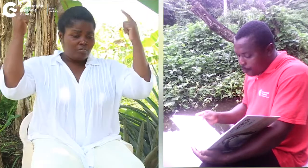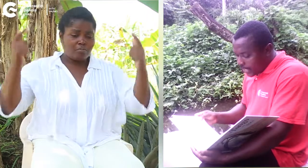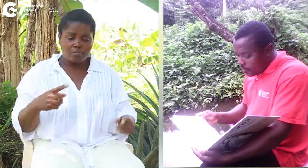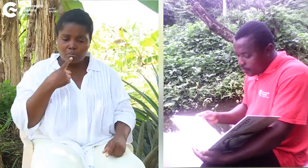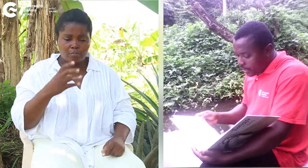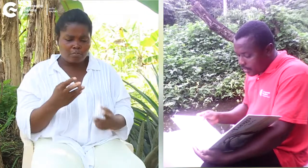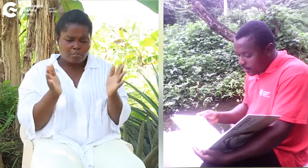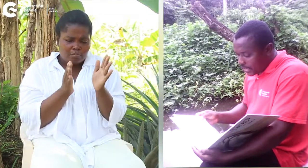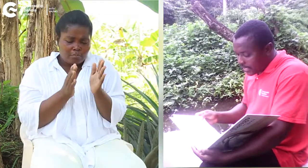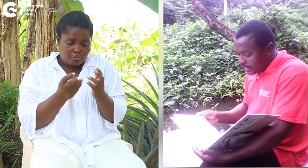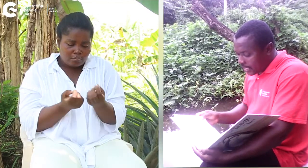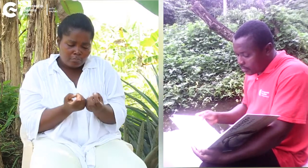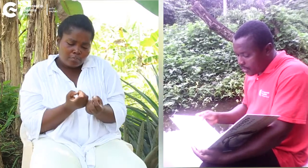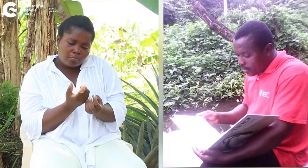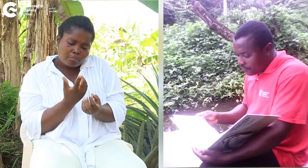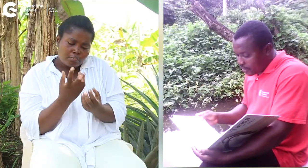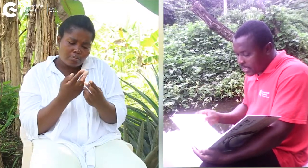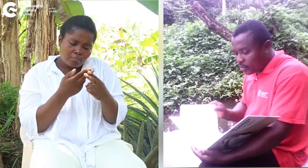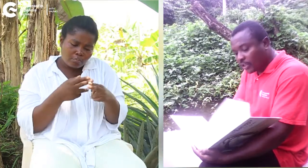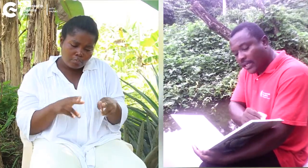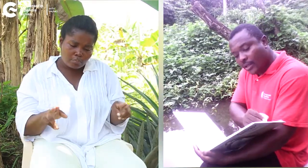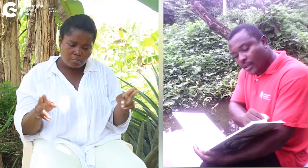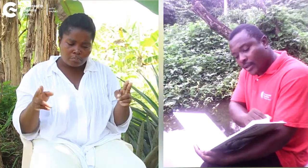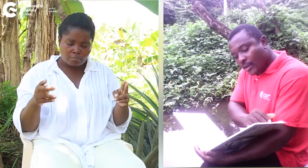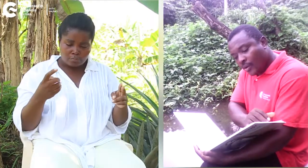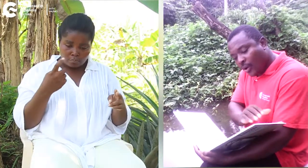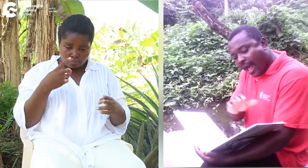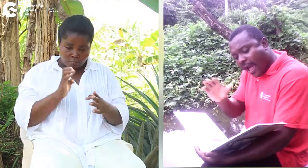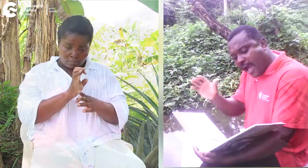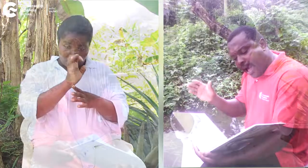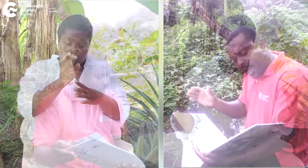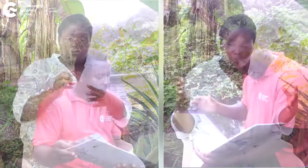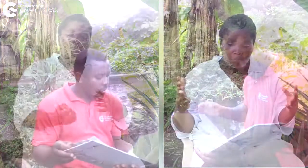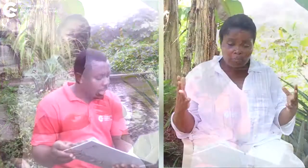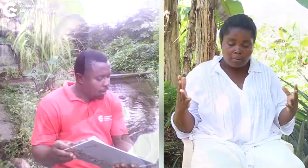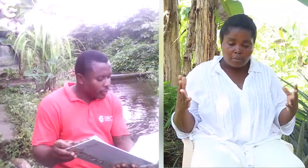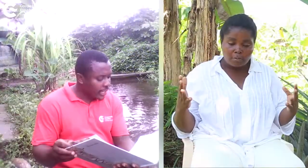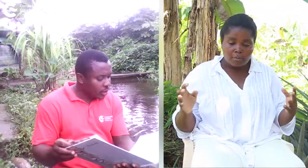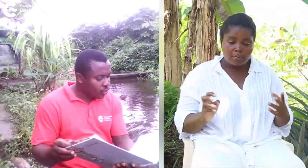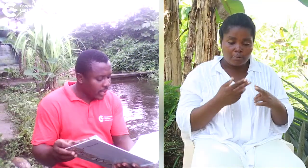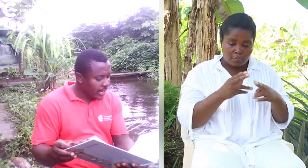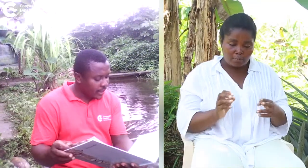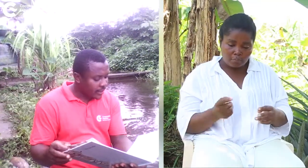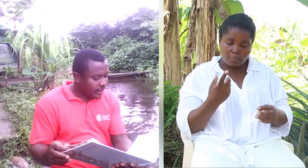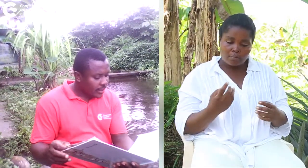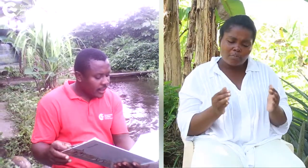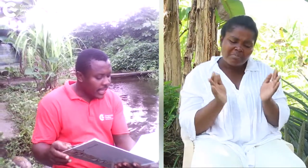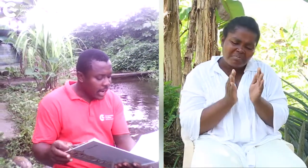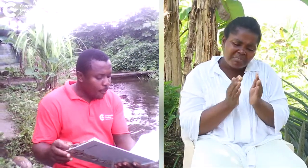pequeño agujero en el cascarón del huevo y entonces... ¡CRAAAA! Del huevo salió su cría. Tenía un